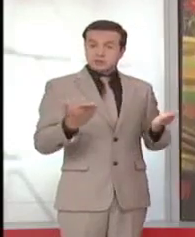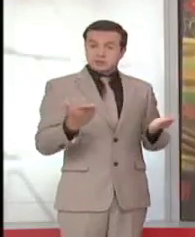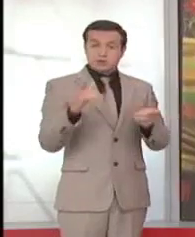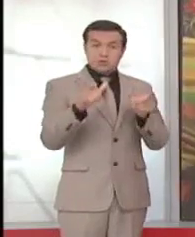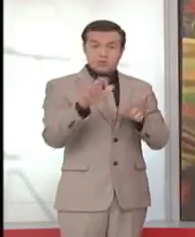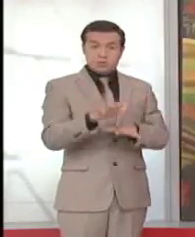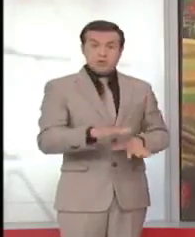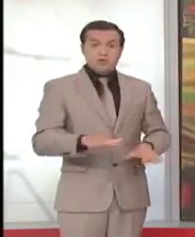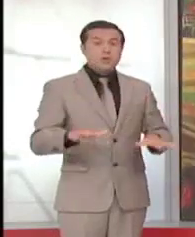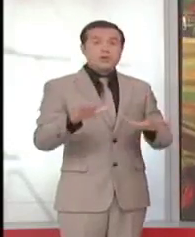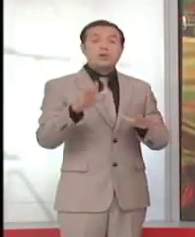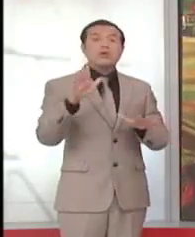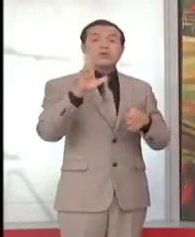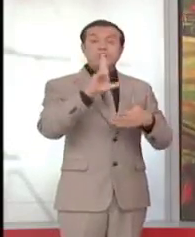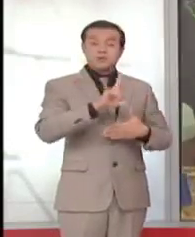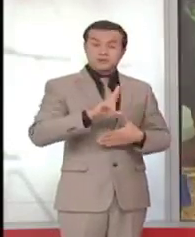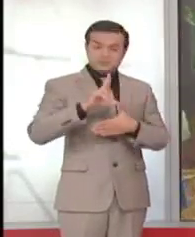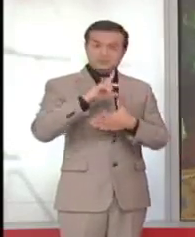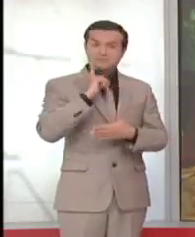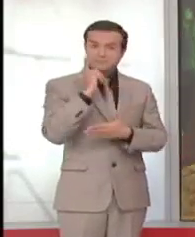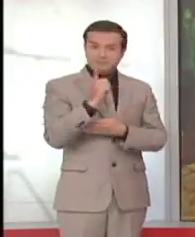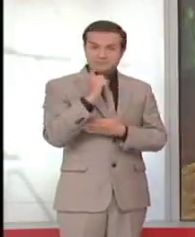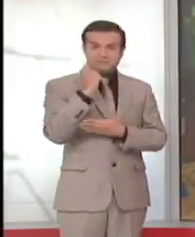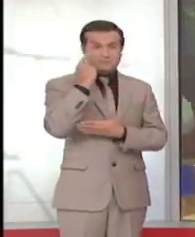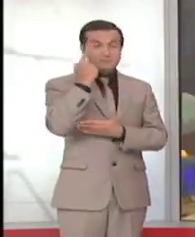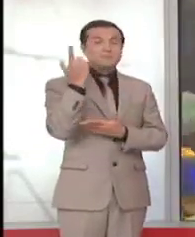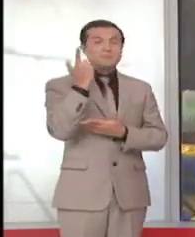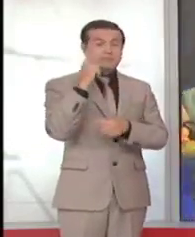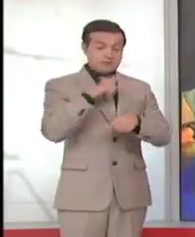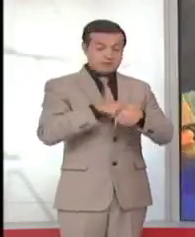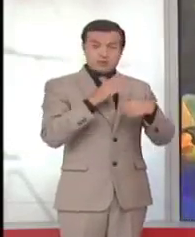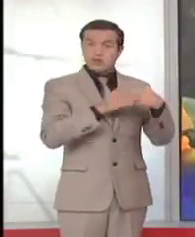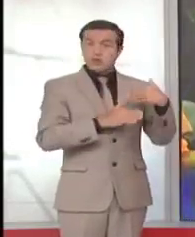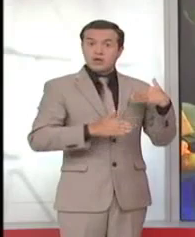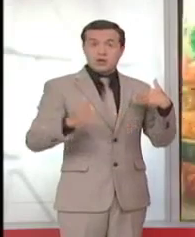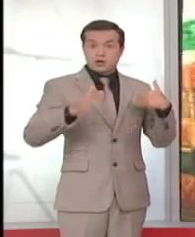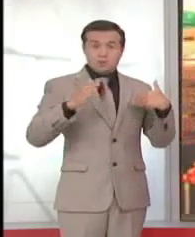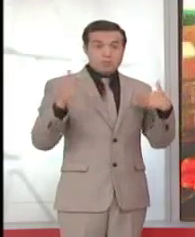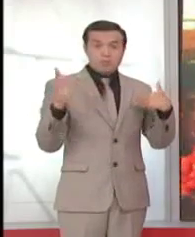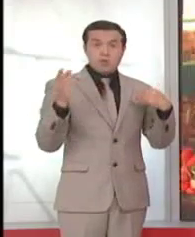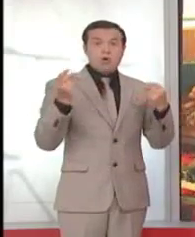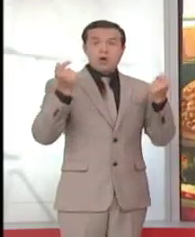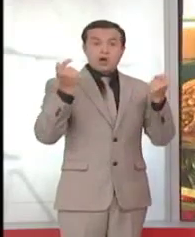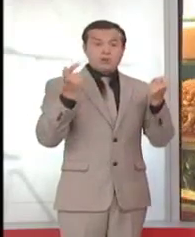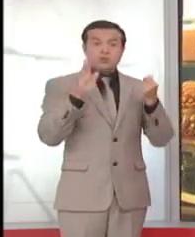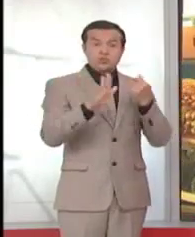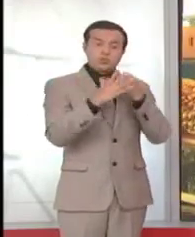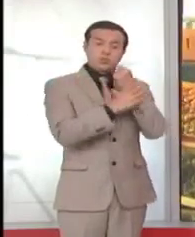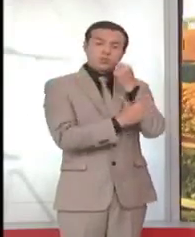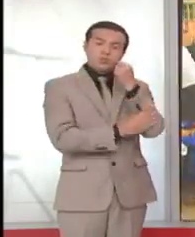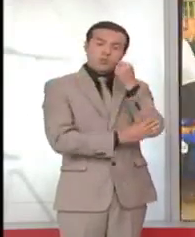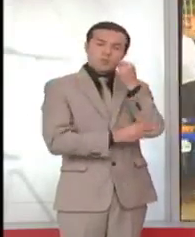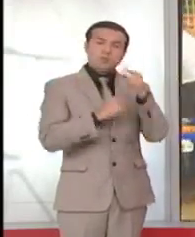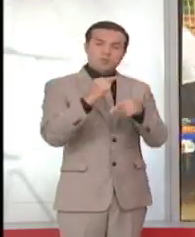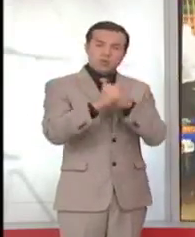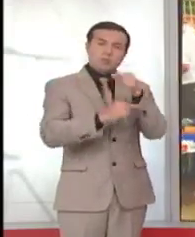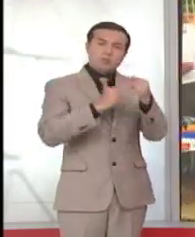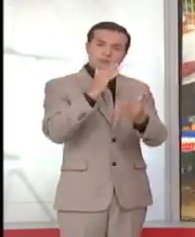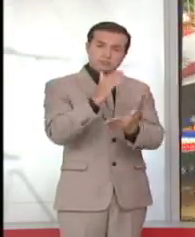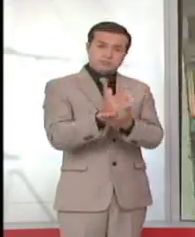vulnerables en América Latina y superar en un plazo relativamente corto de tiempo la situación de pobreza y extrema pobreza. El